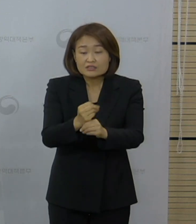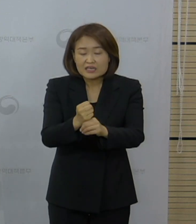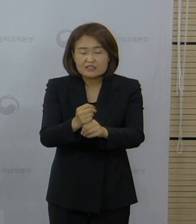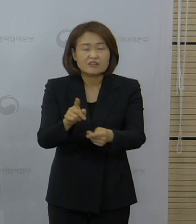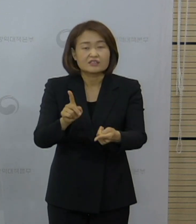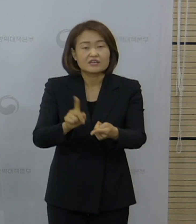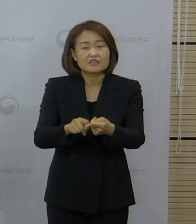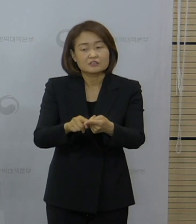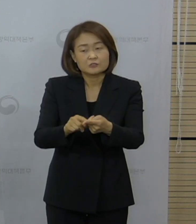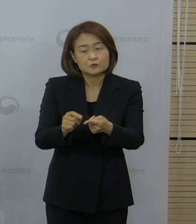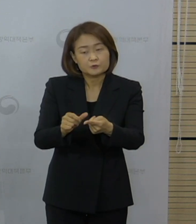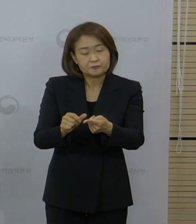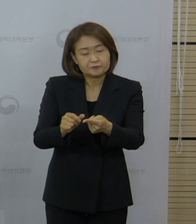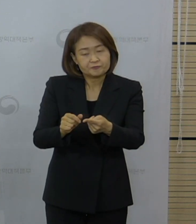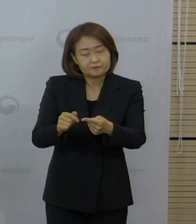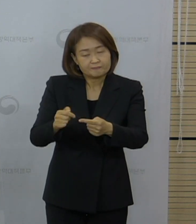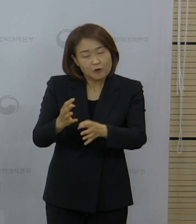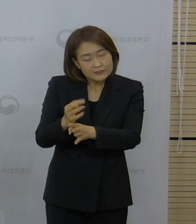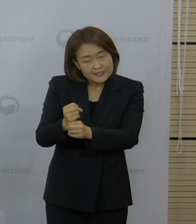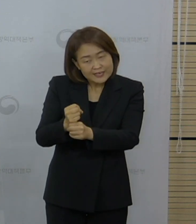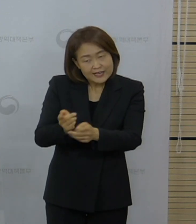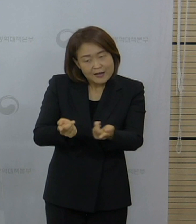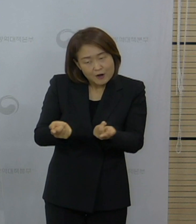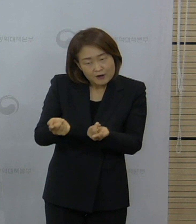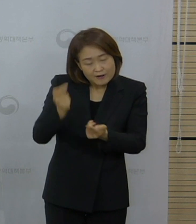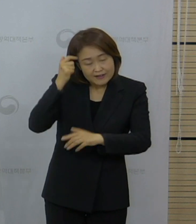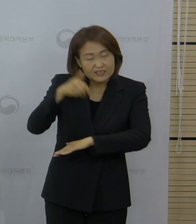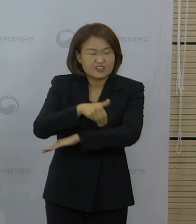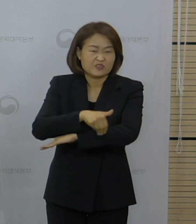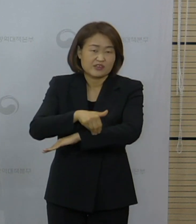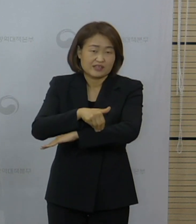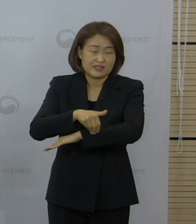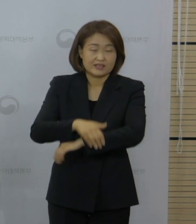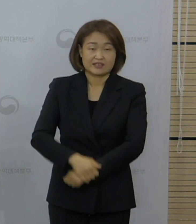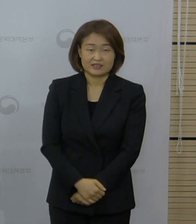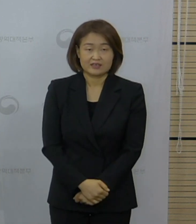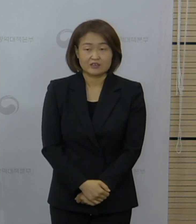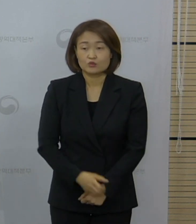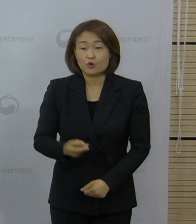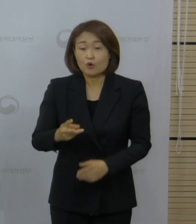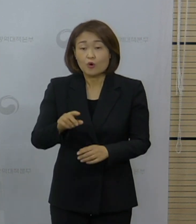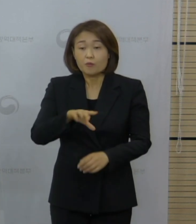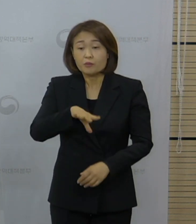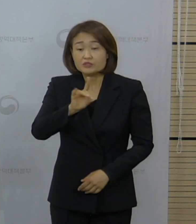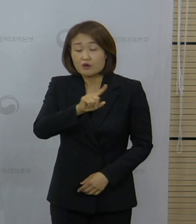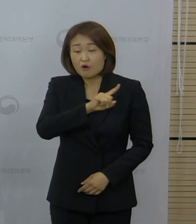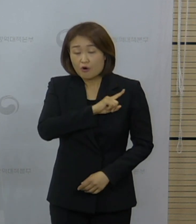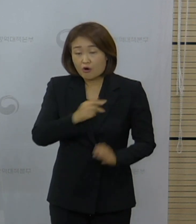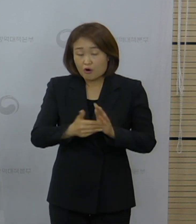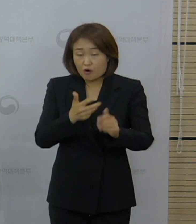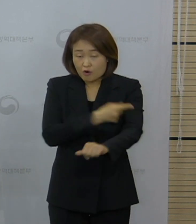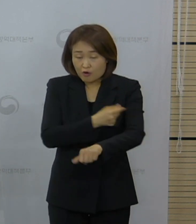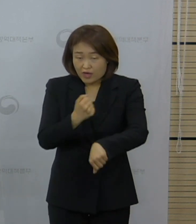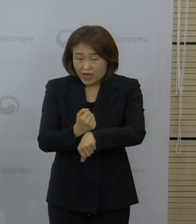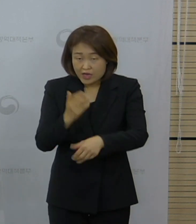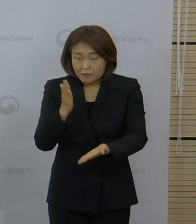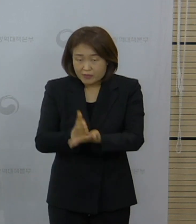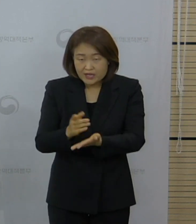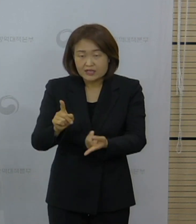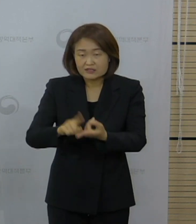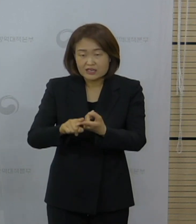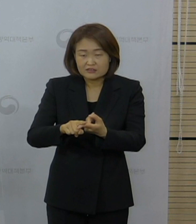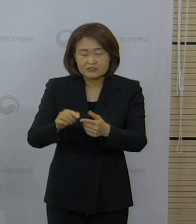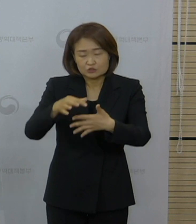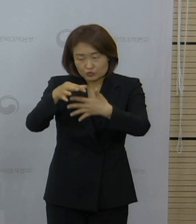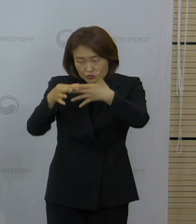대상 집단별로 위험도라든지 우선순위가 좀 다르기 때문에 이런 부분도 고려하고 6월 달에 백신 도입 일정 등을 고려해서